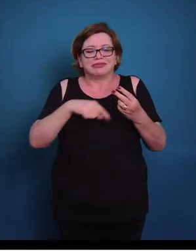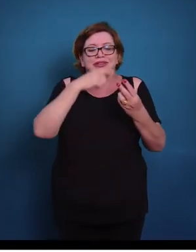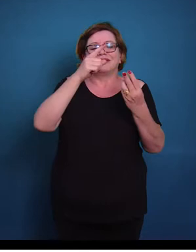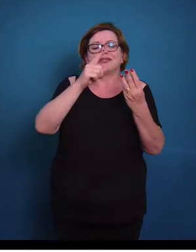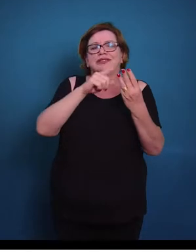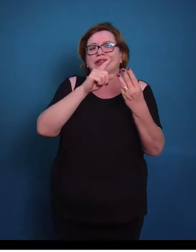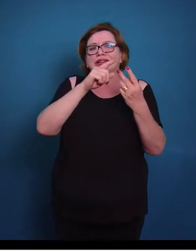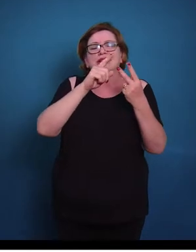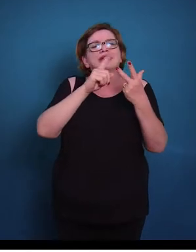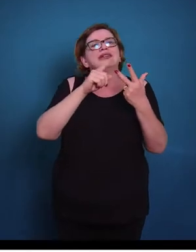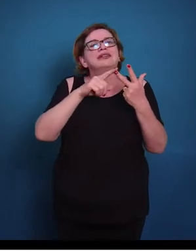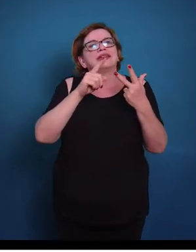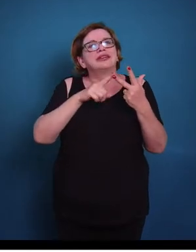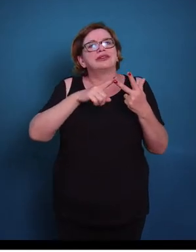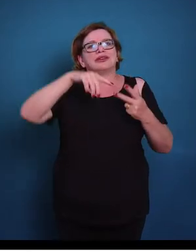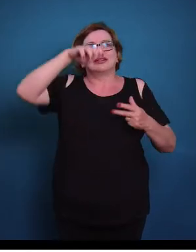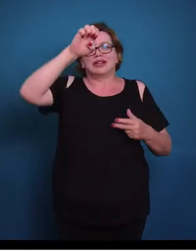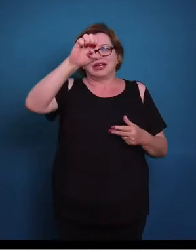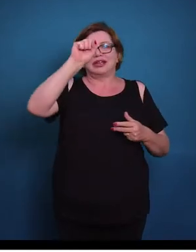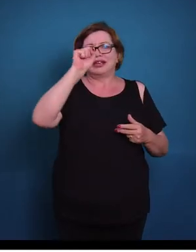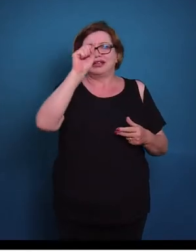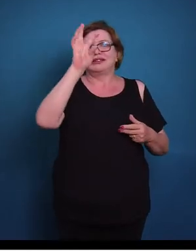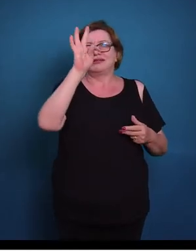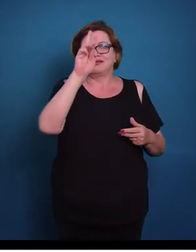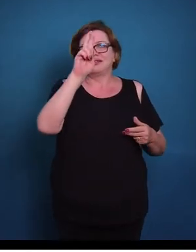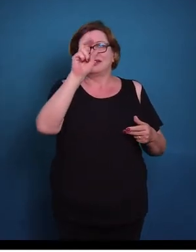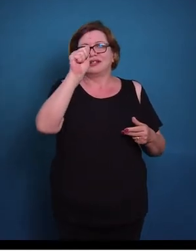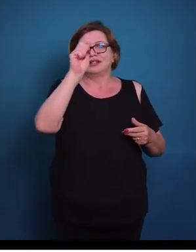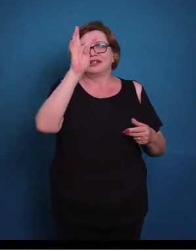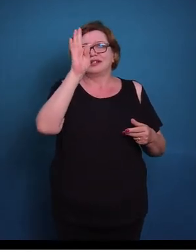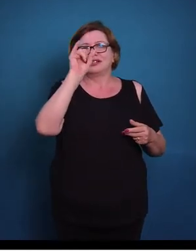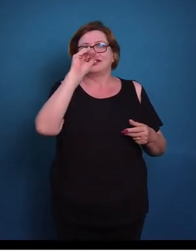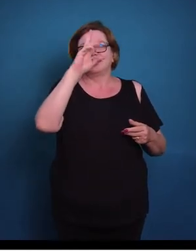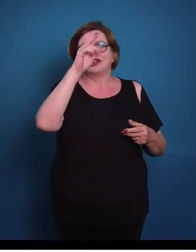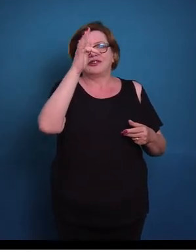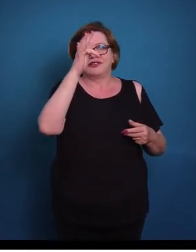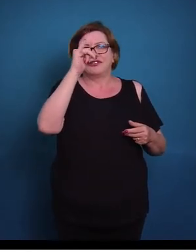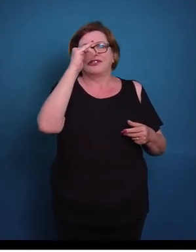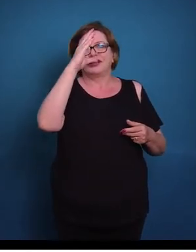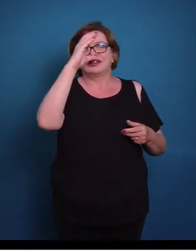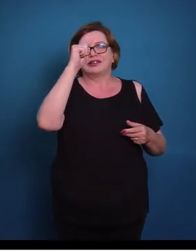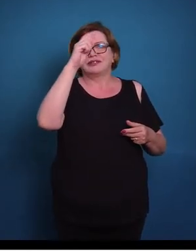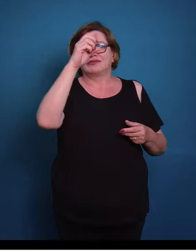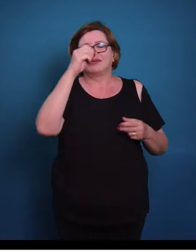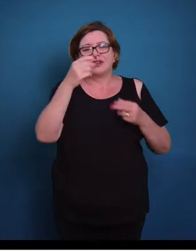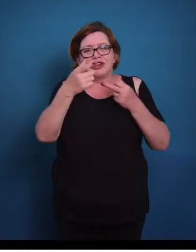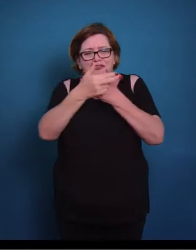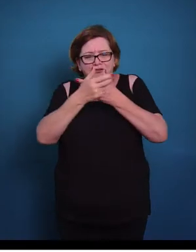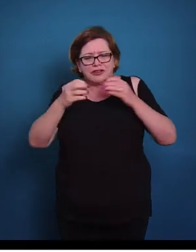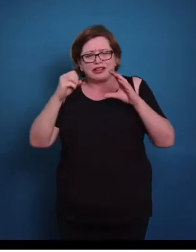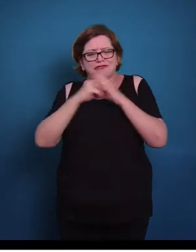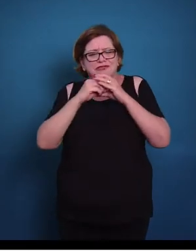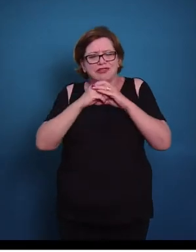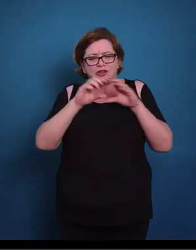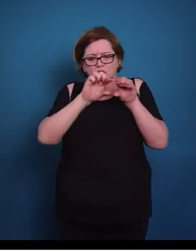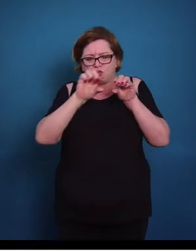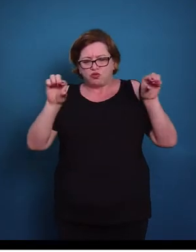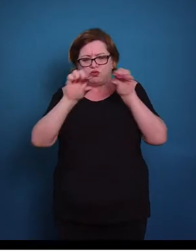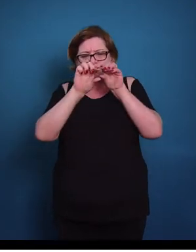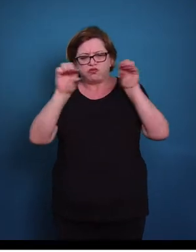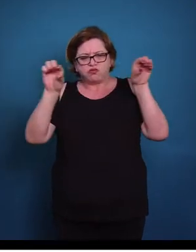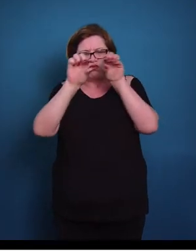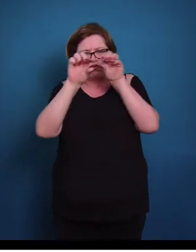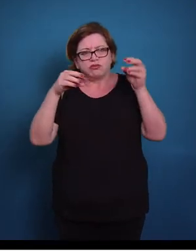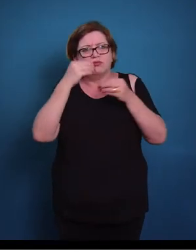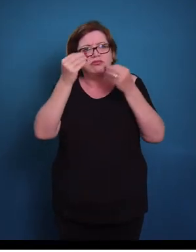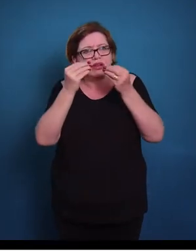de camadas de células. Então nesse caso nós vamos ter várias camadas celulares, o formato dessas células muda ao longo dessas camadas,